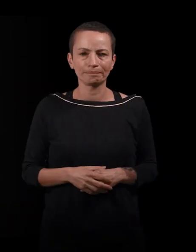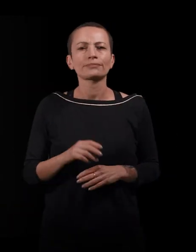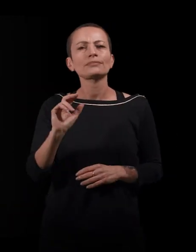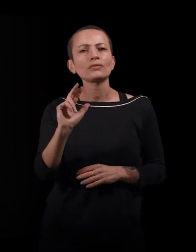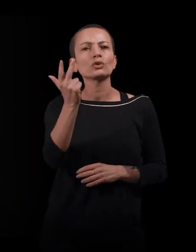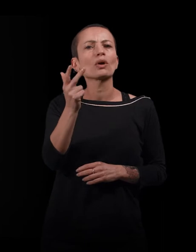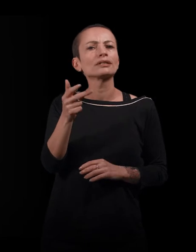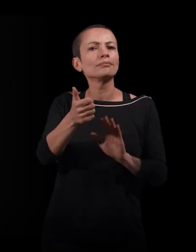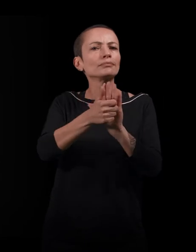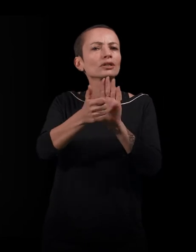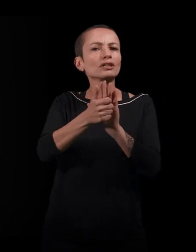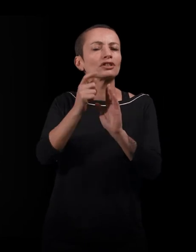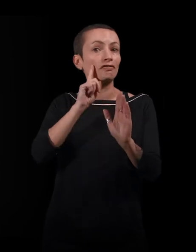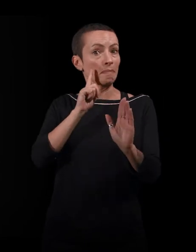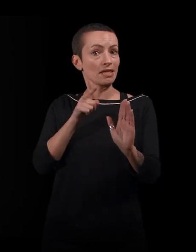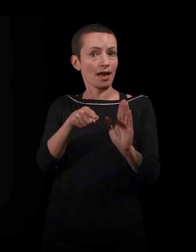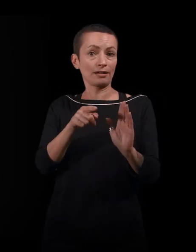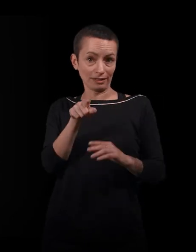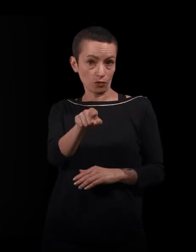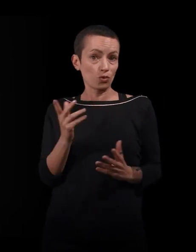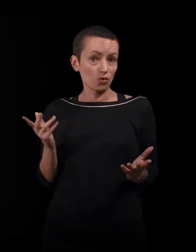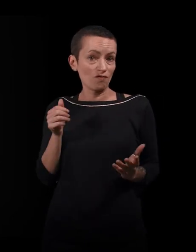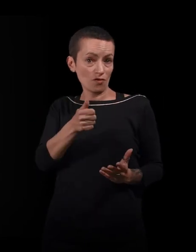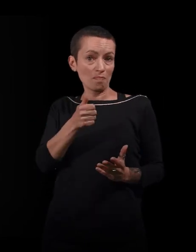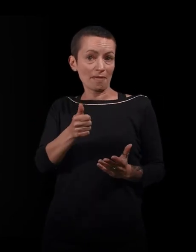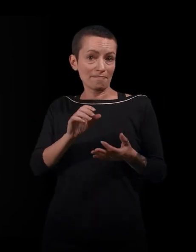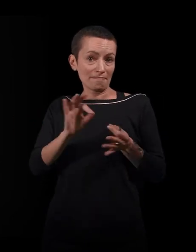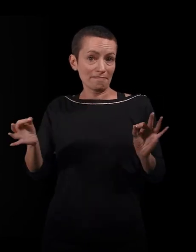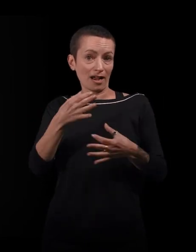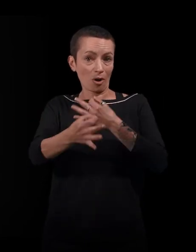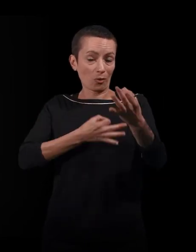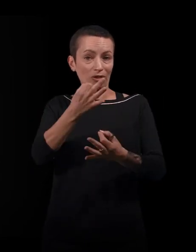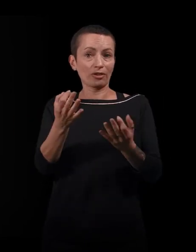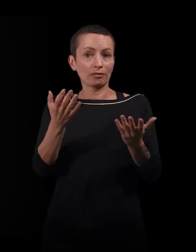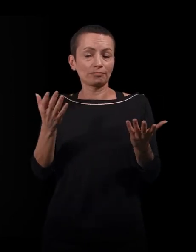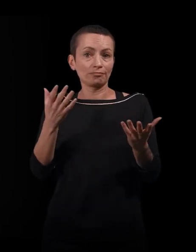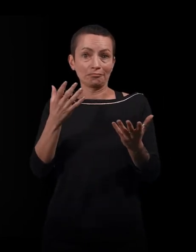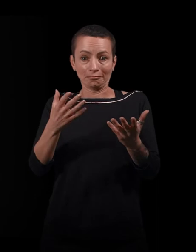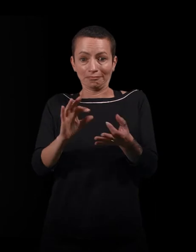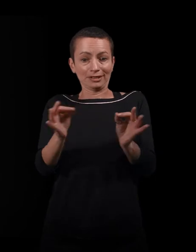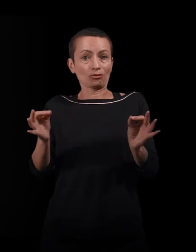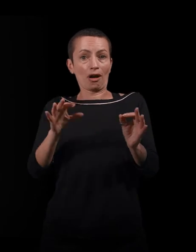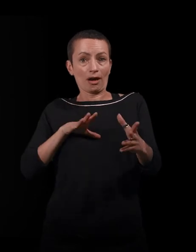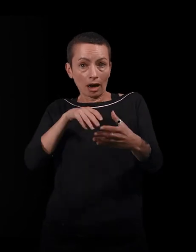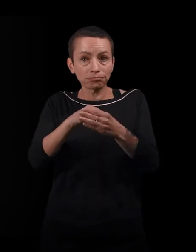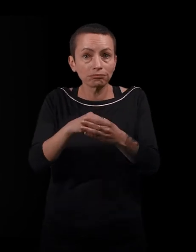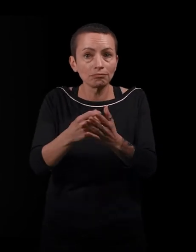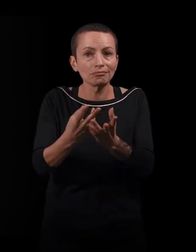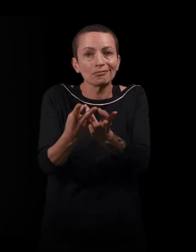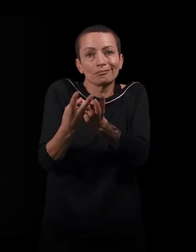personnage féminin dans ce roman, c'est vous, la narratrice, qui est directement impliquée dans cette recherche du passé. Plusieurs fois, vous